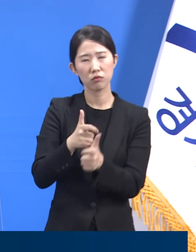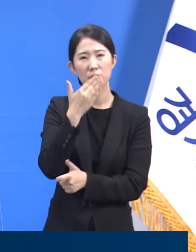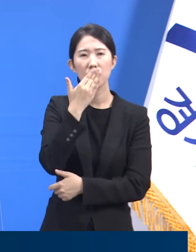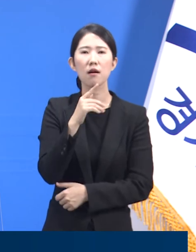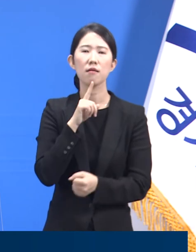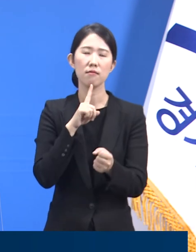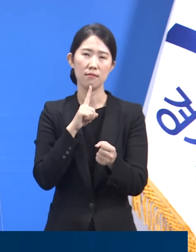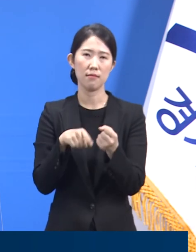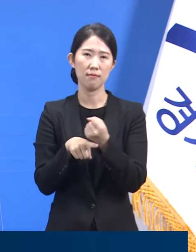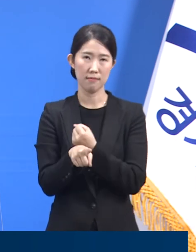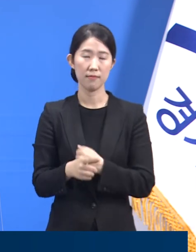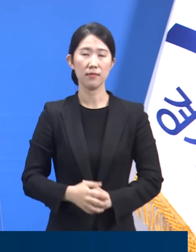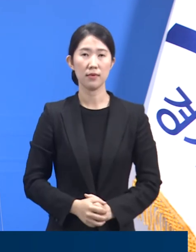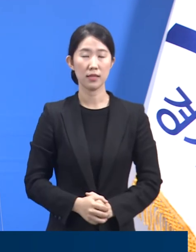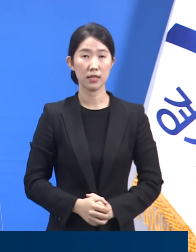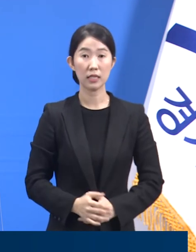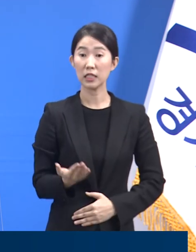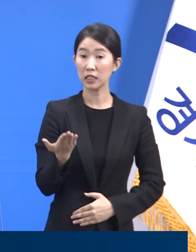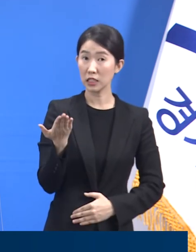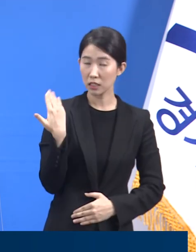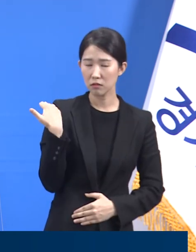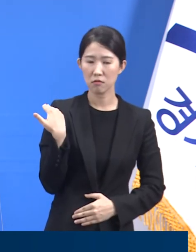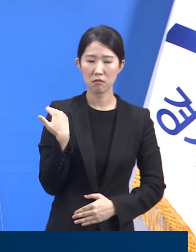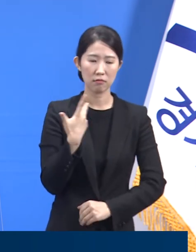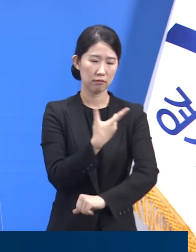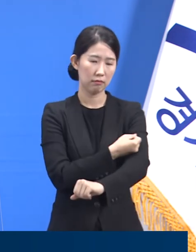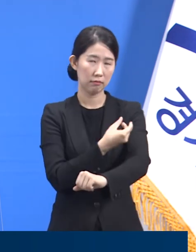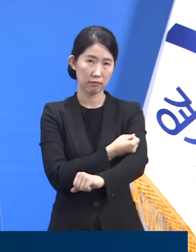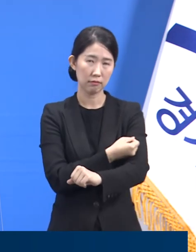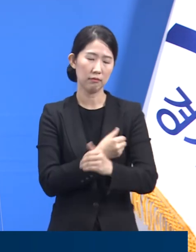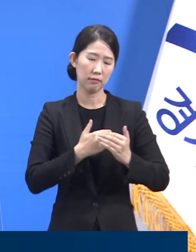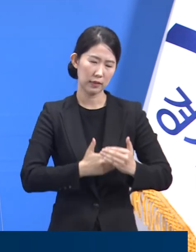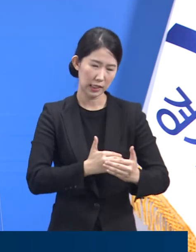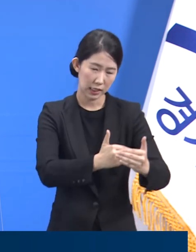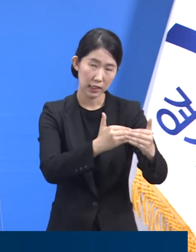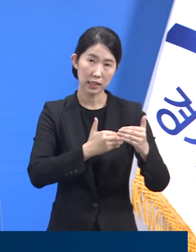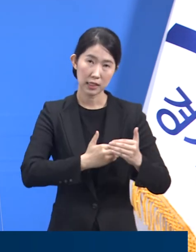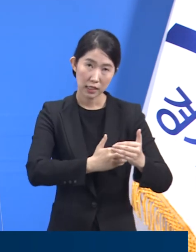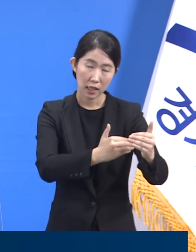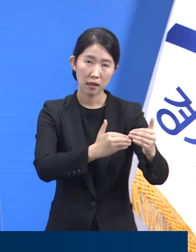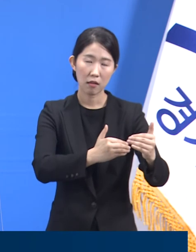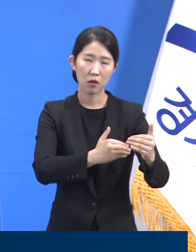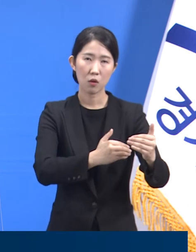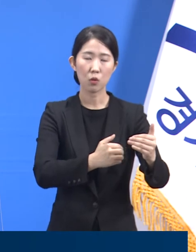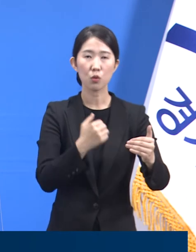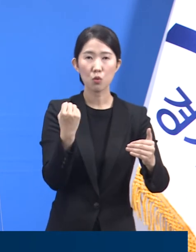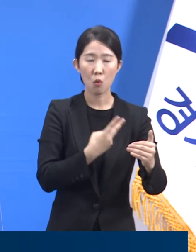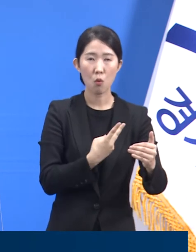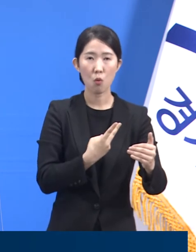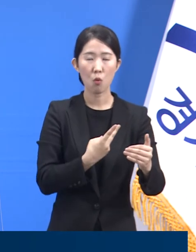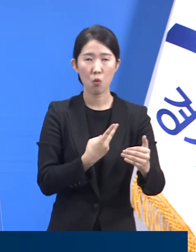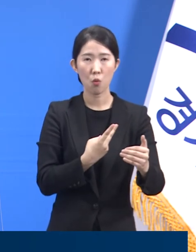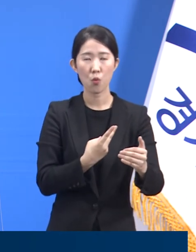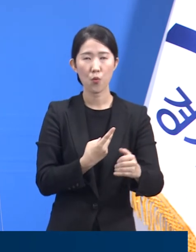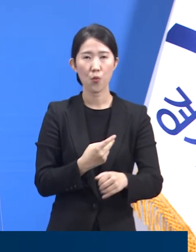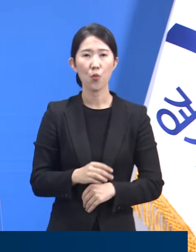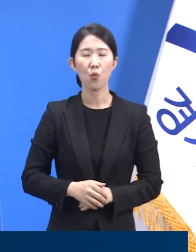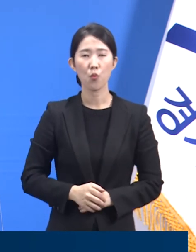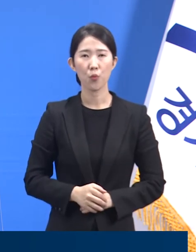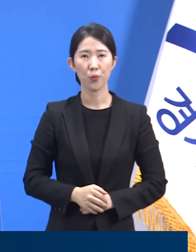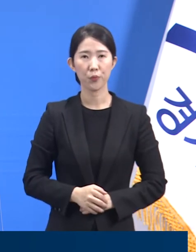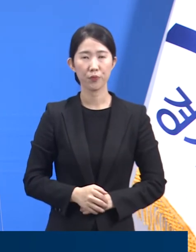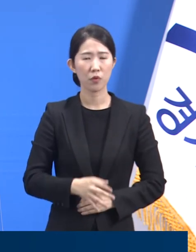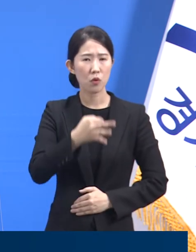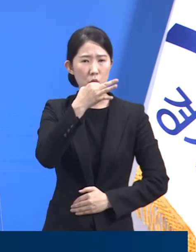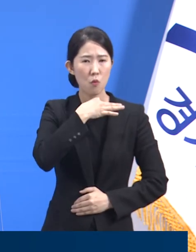당연히 그 전에라도 백신 접종이 진행된 비율만큼 그리고 접종을 받은 진단군만큼 일정한